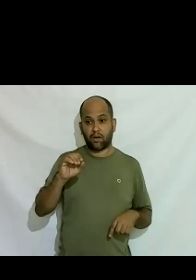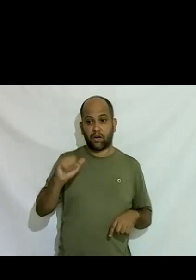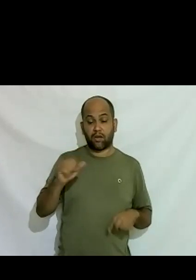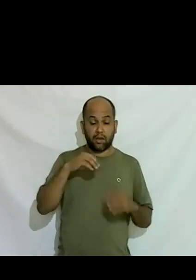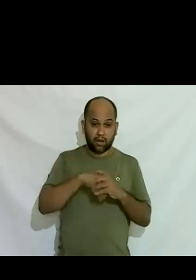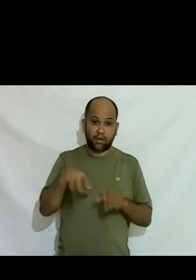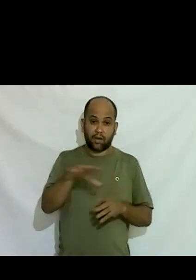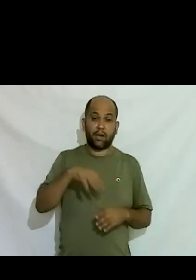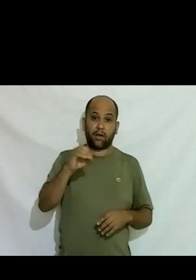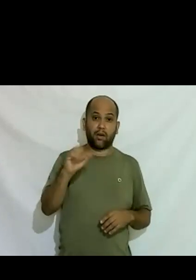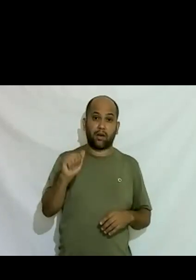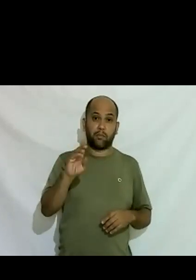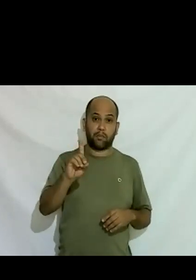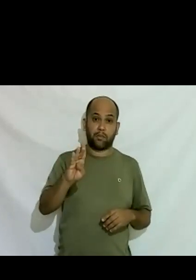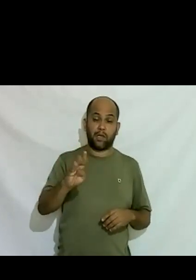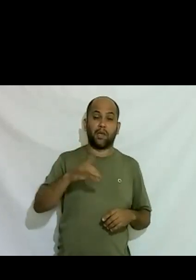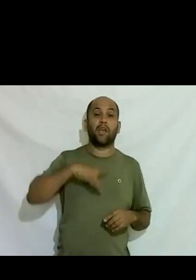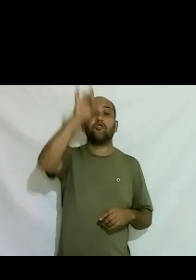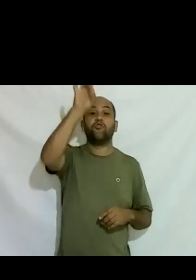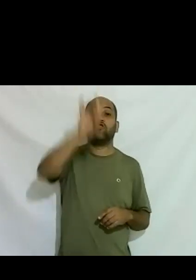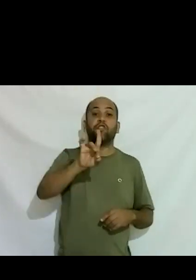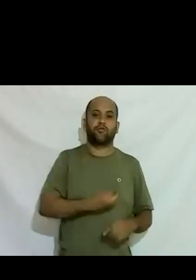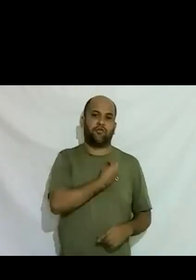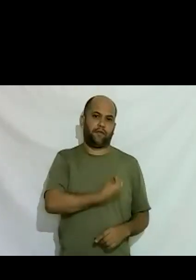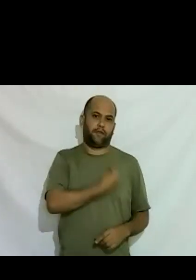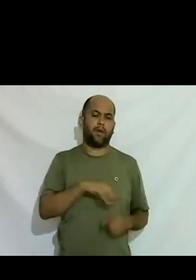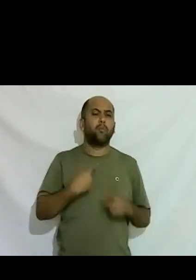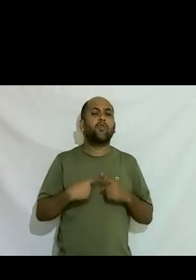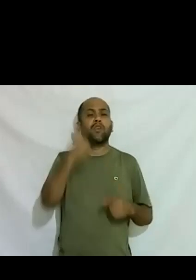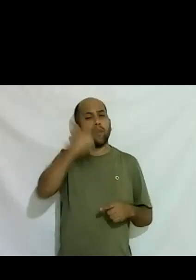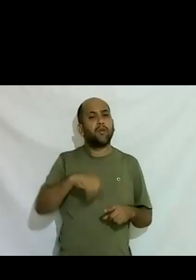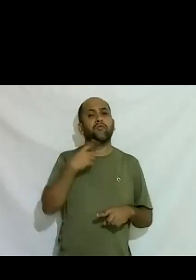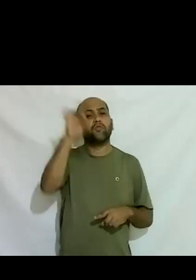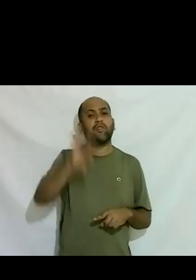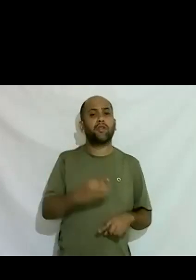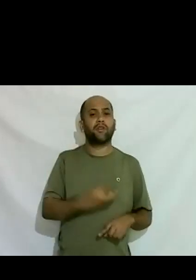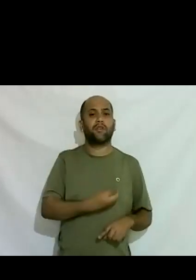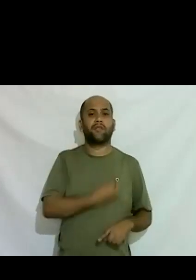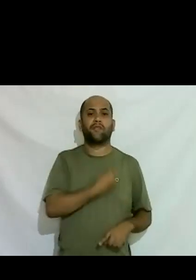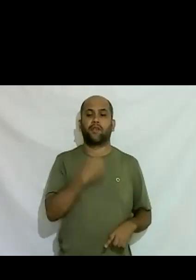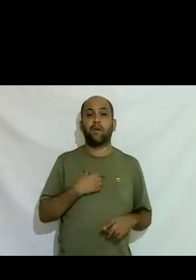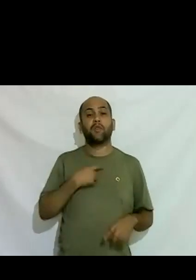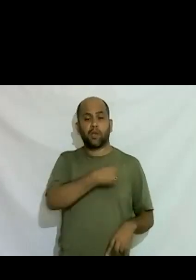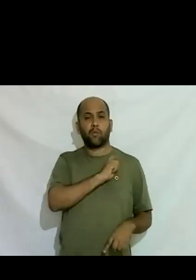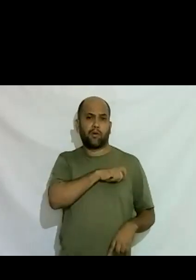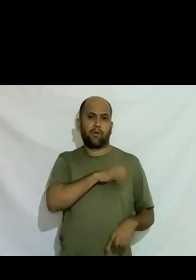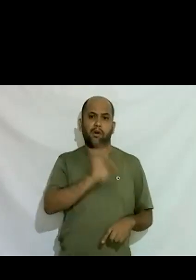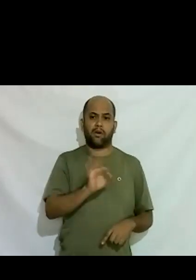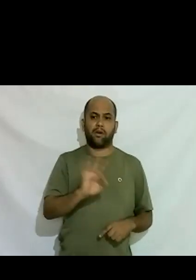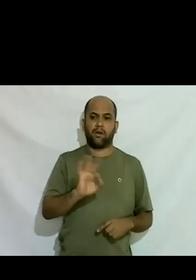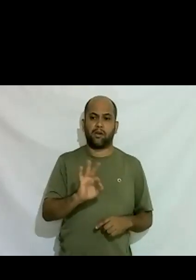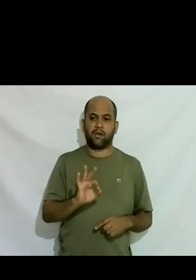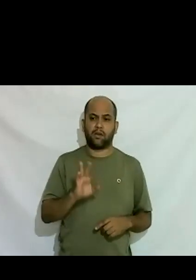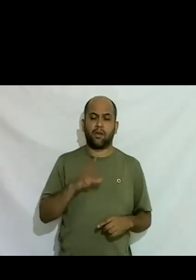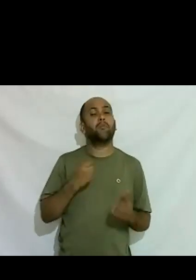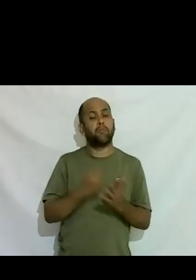por que é que eu não tenho o direito de existir por que é que eu não tenho o direito de ser quem eu sou se eu não faço mal a ninguém né se eu pago